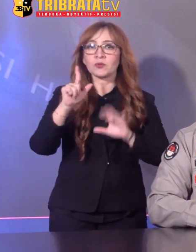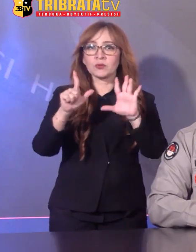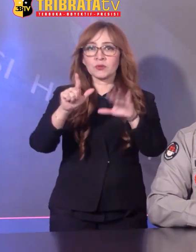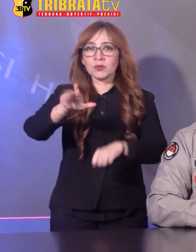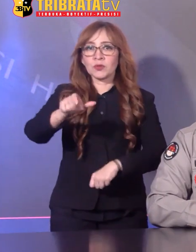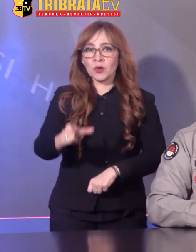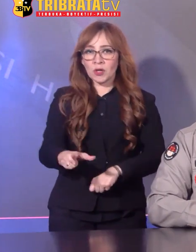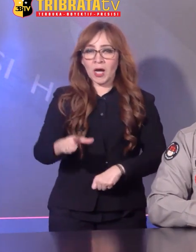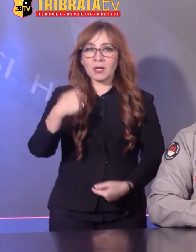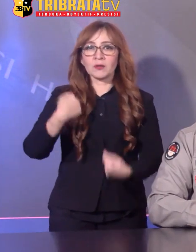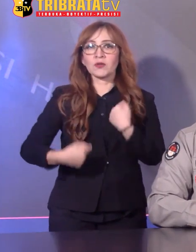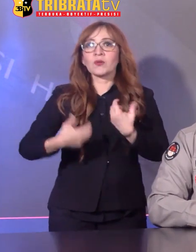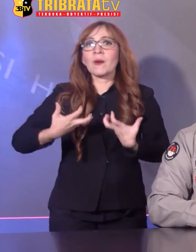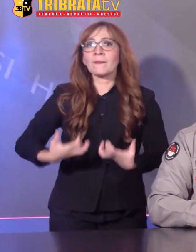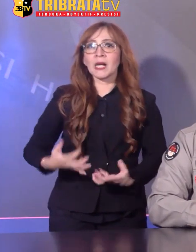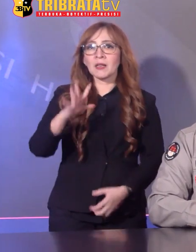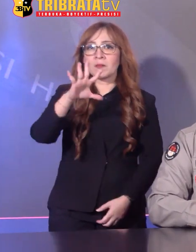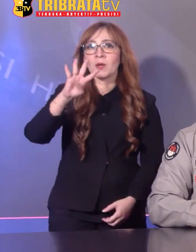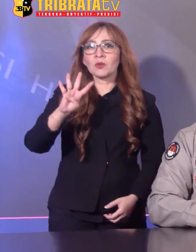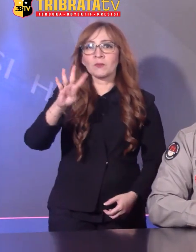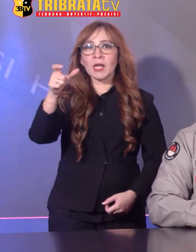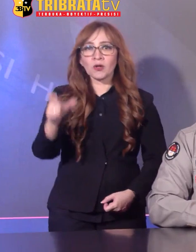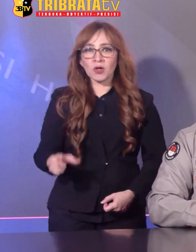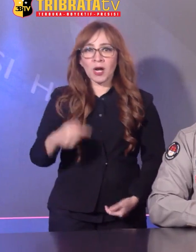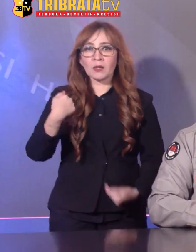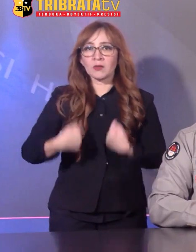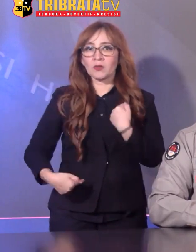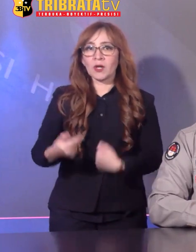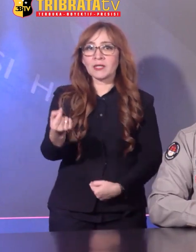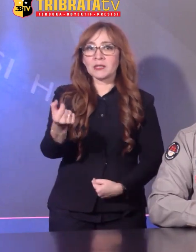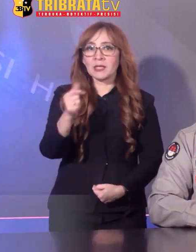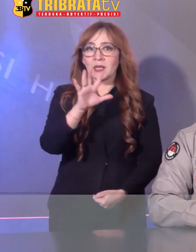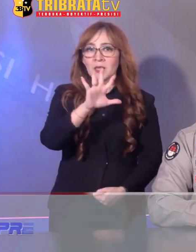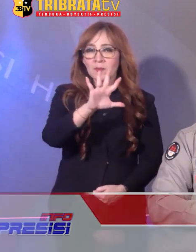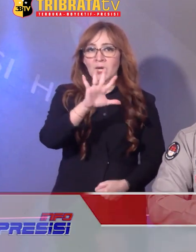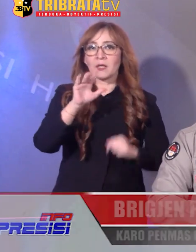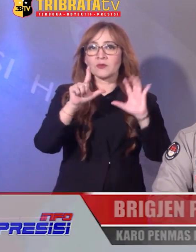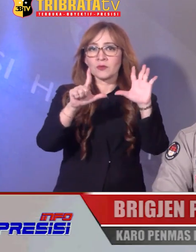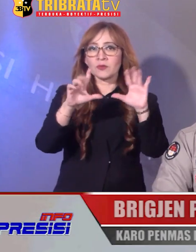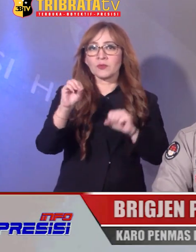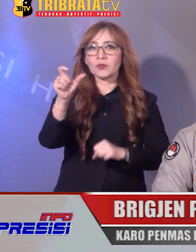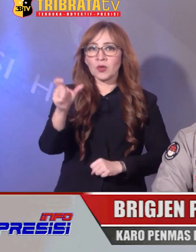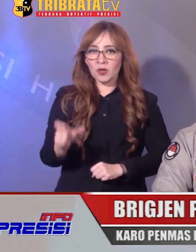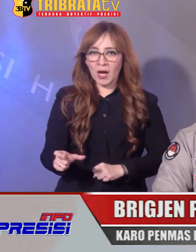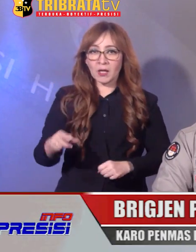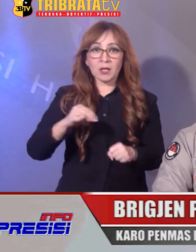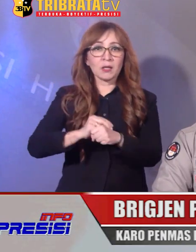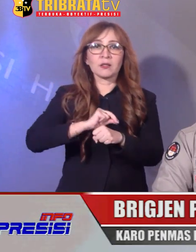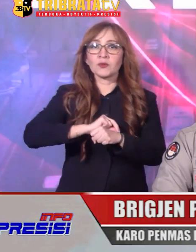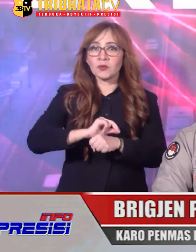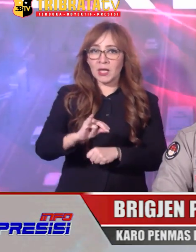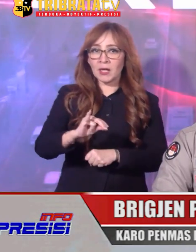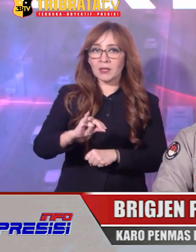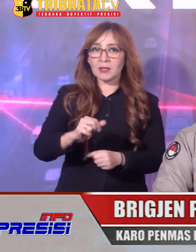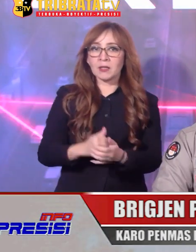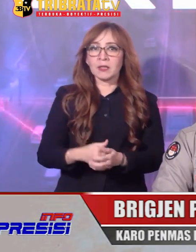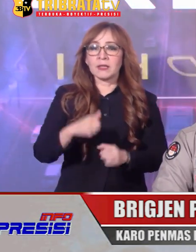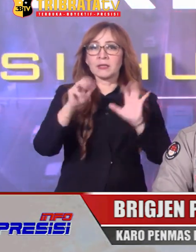Korban luka berat 54 orang Korban luka ringan 570 orang Kerugian materi